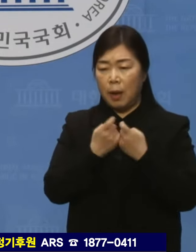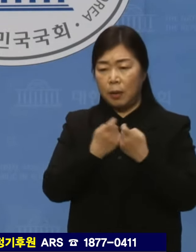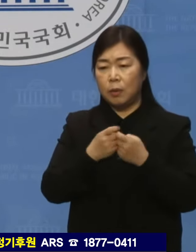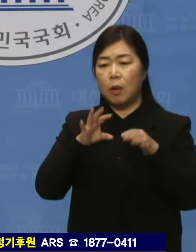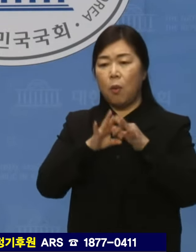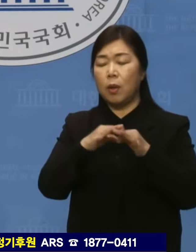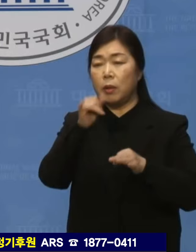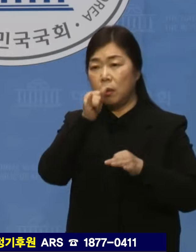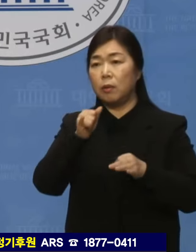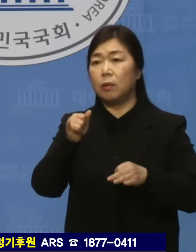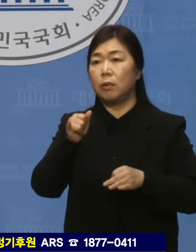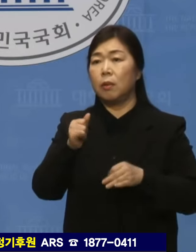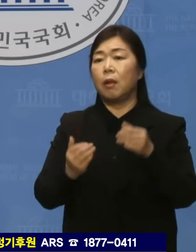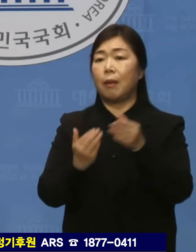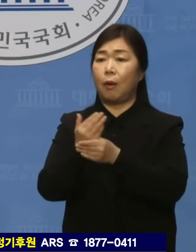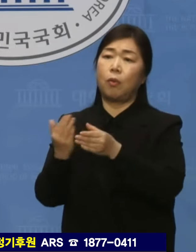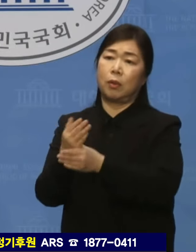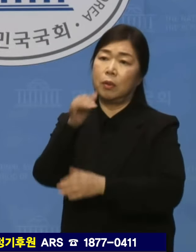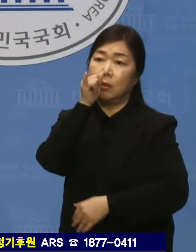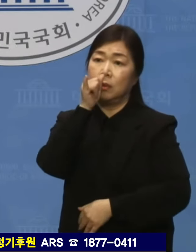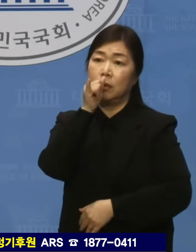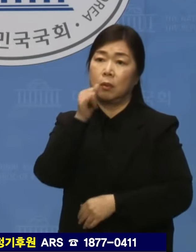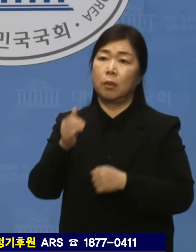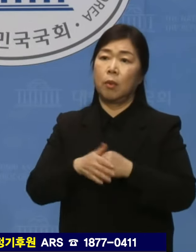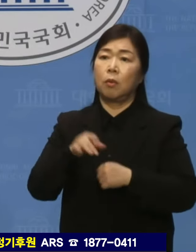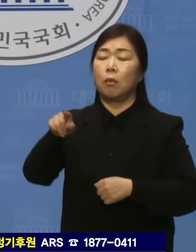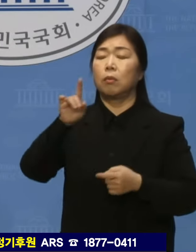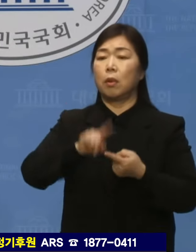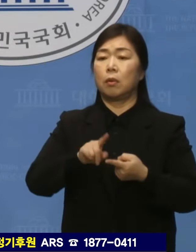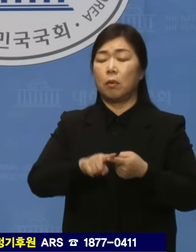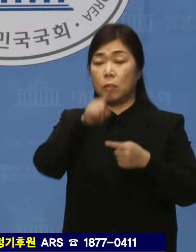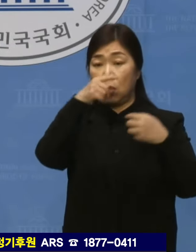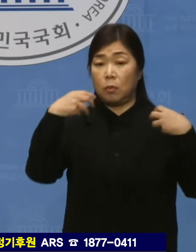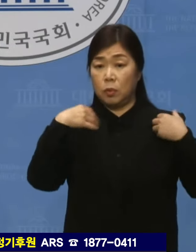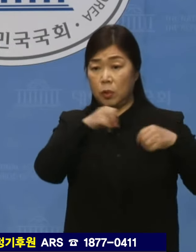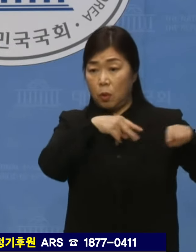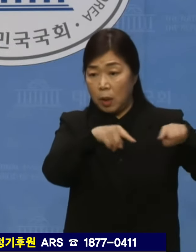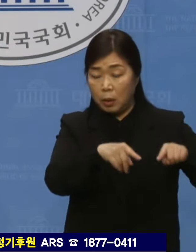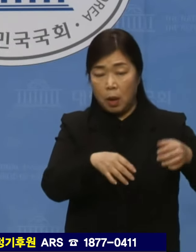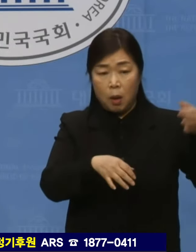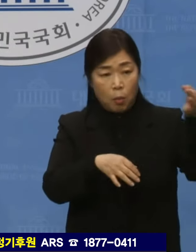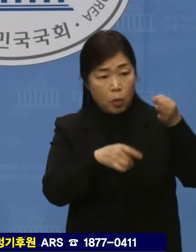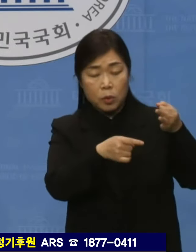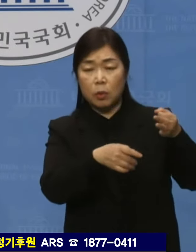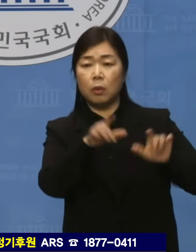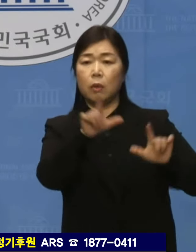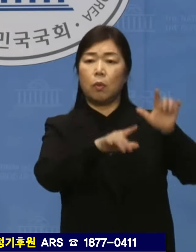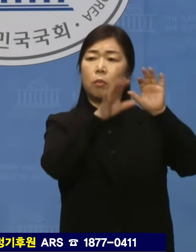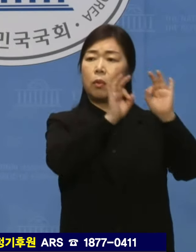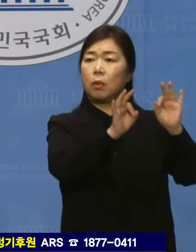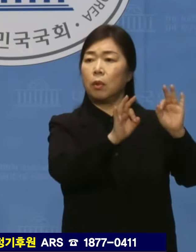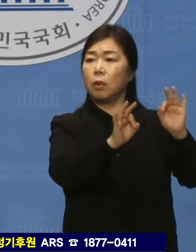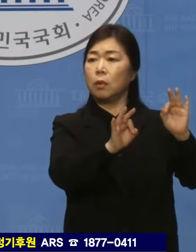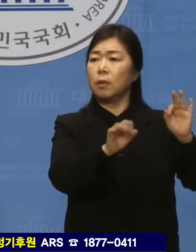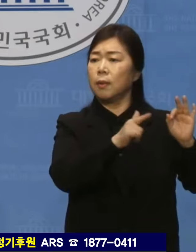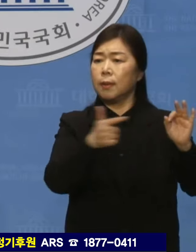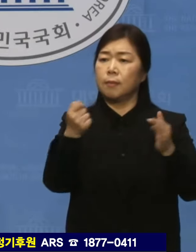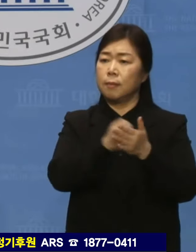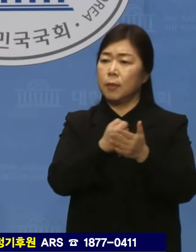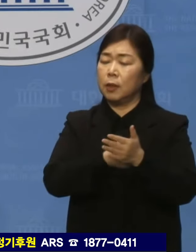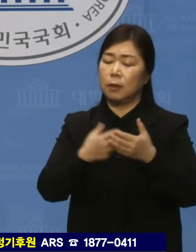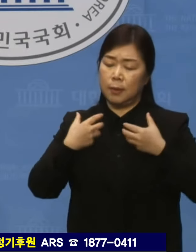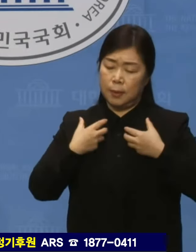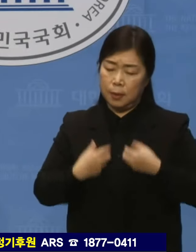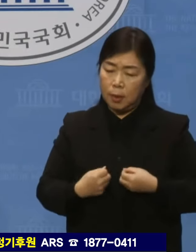인연이 있는 사건들인데 여기에 대해서 정부 여당이 보여준 태도에 대해서 매우 유감이고